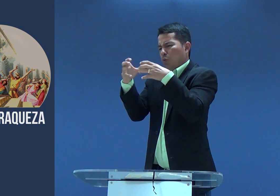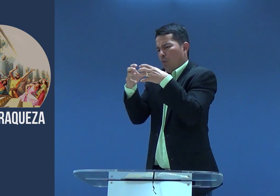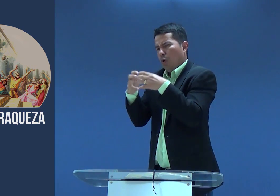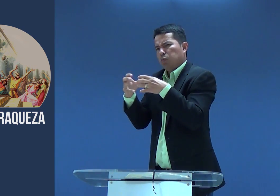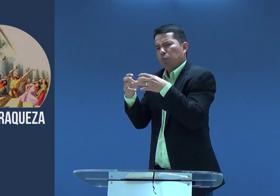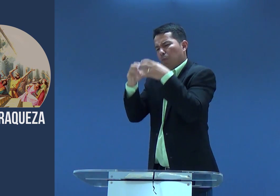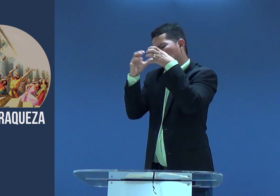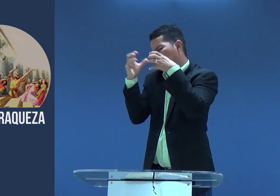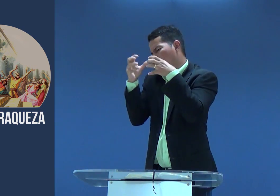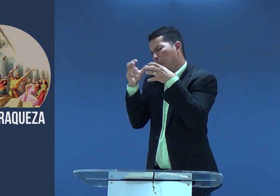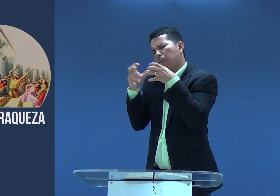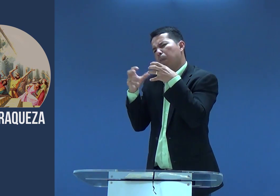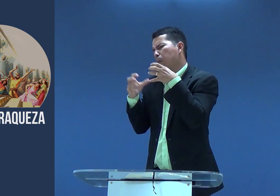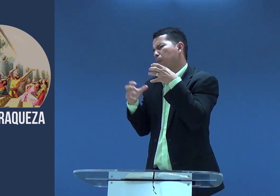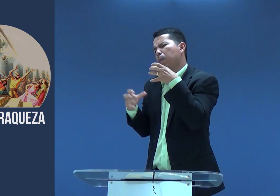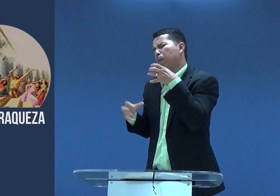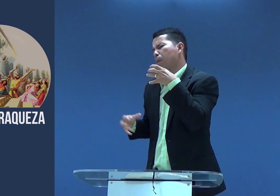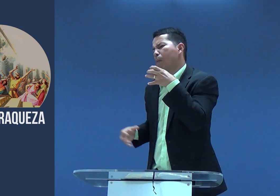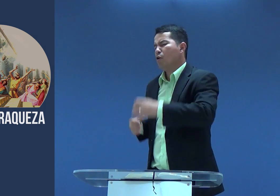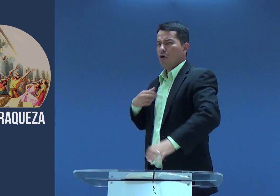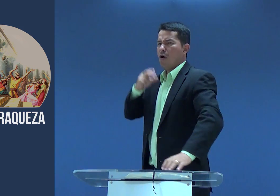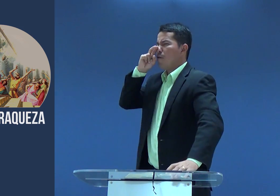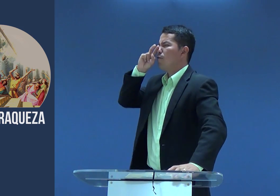WhatsApp, eu todos os grupos, eu converso com todo mundo,